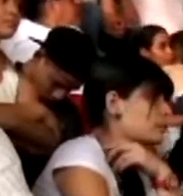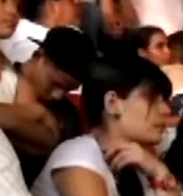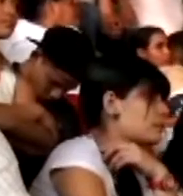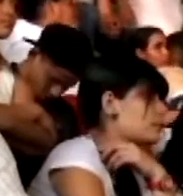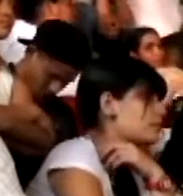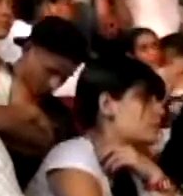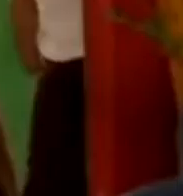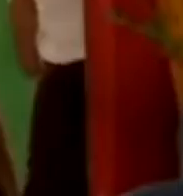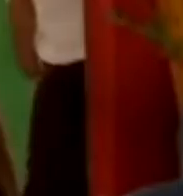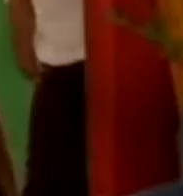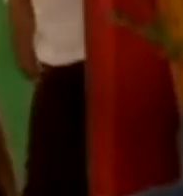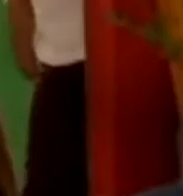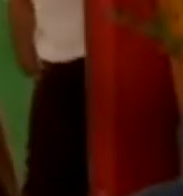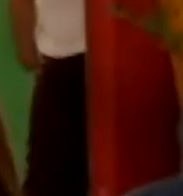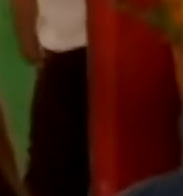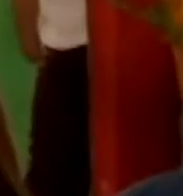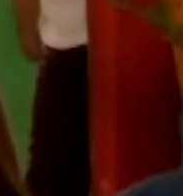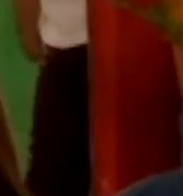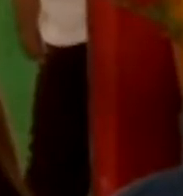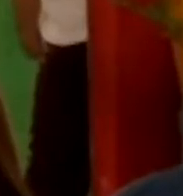una rendición de cuentas.